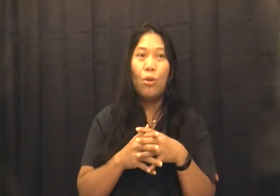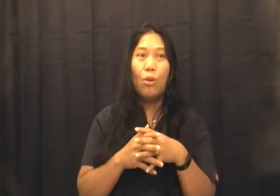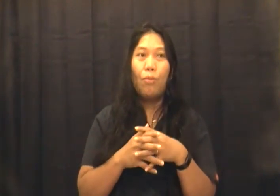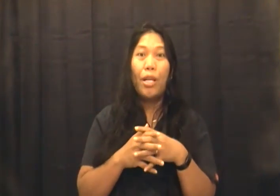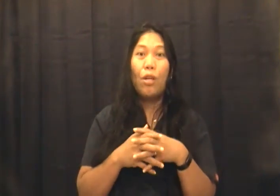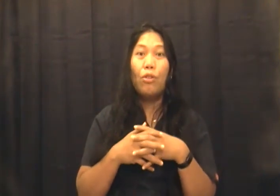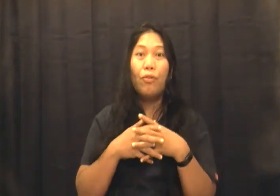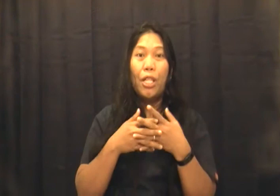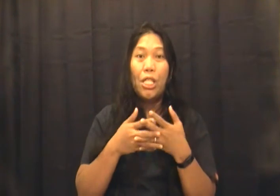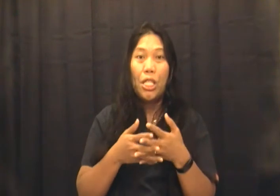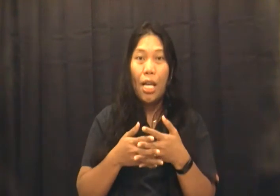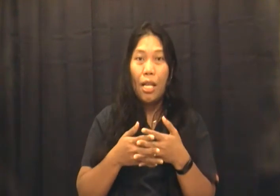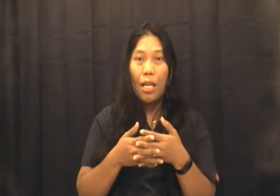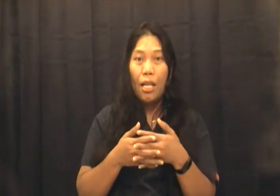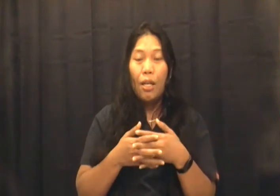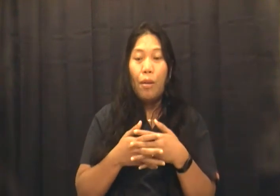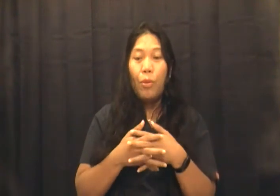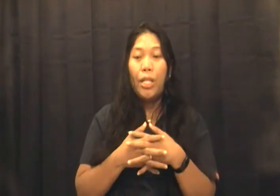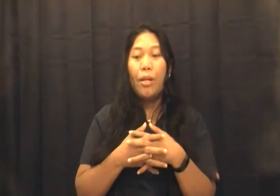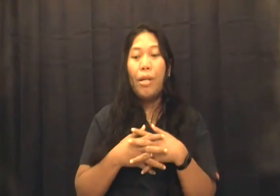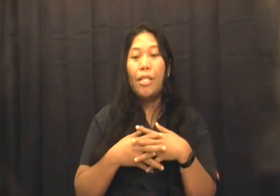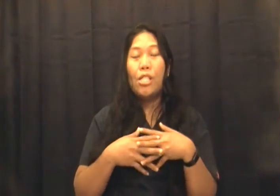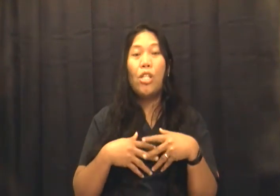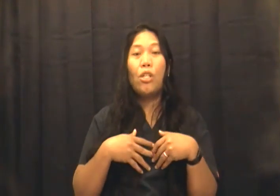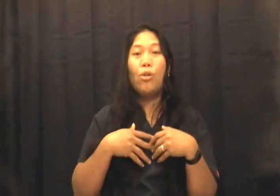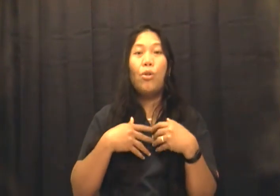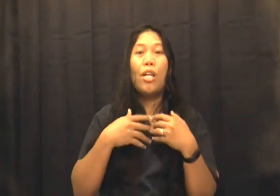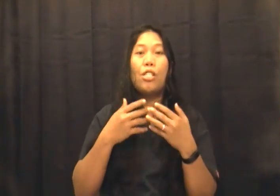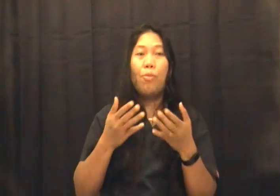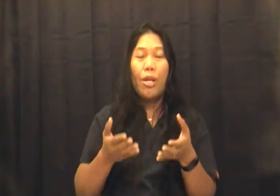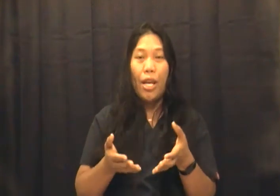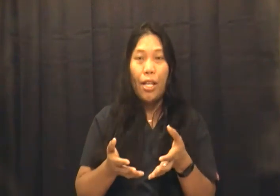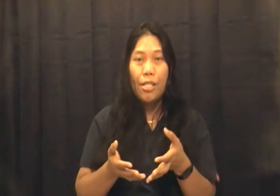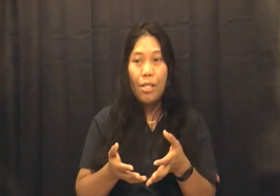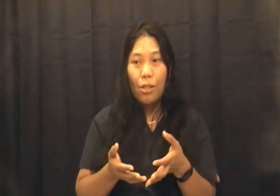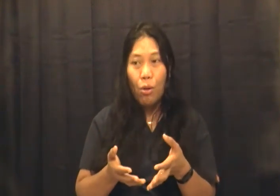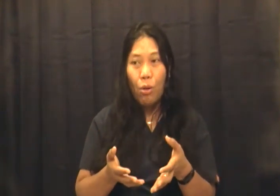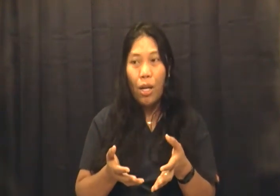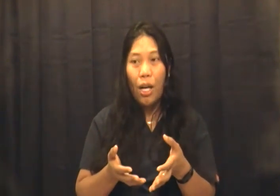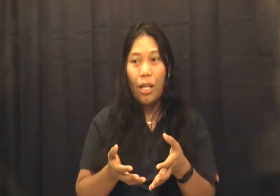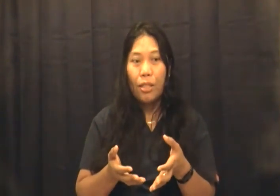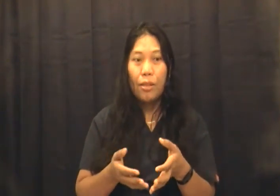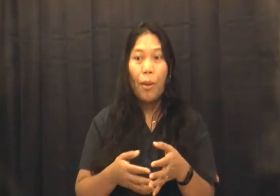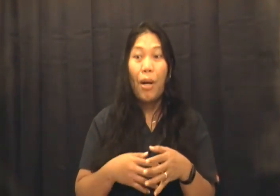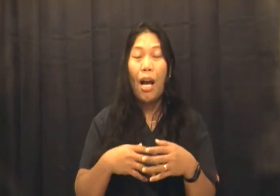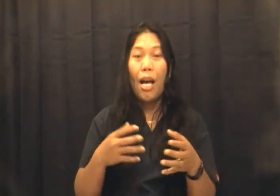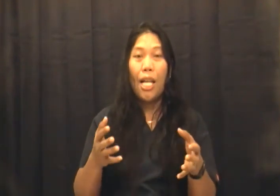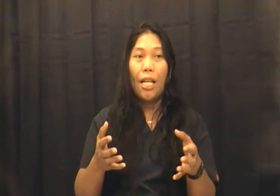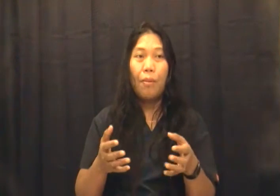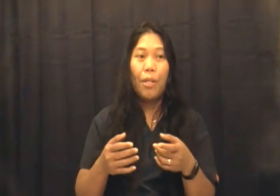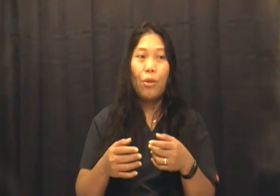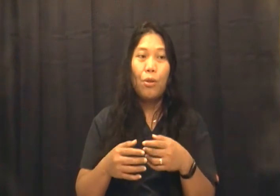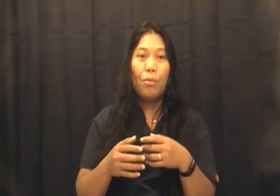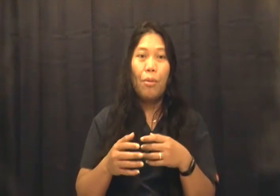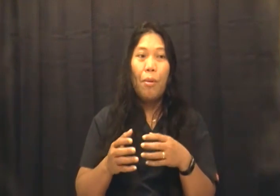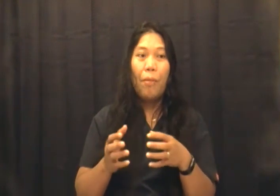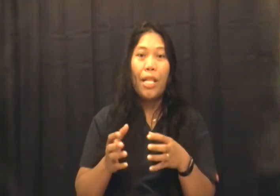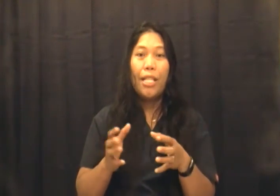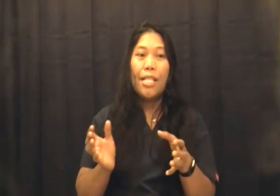yung para confidential. Pwede naman i-share ko yung experience ko sa pag-aalaga, pero yung, para hindi